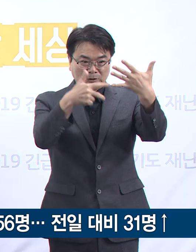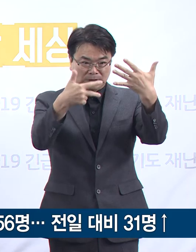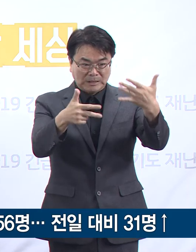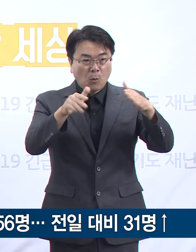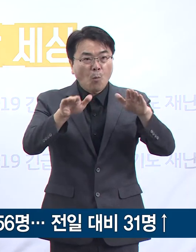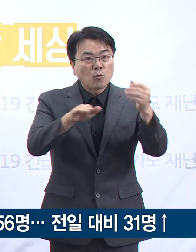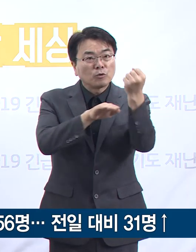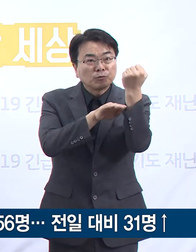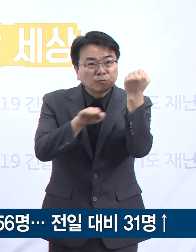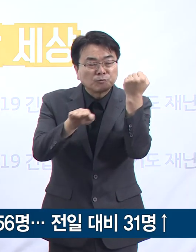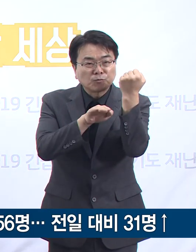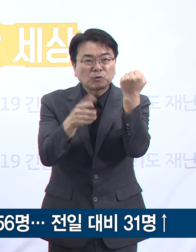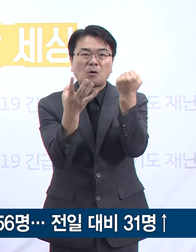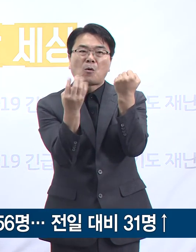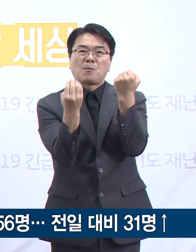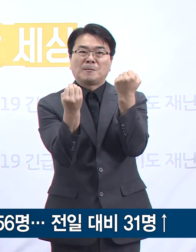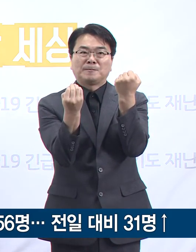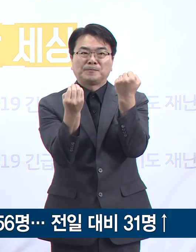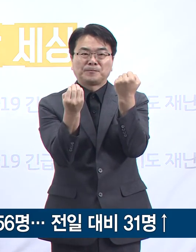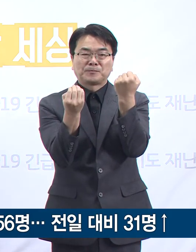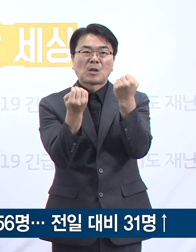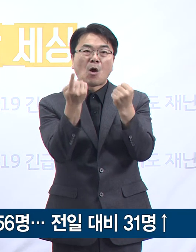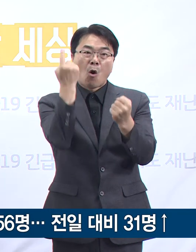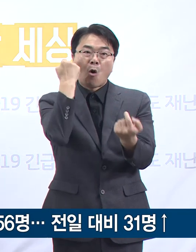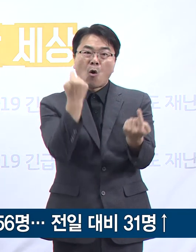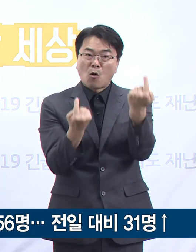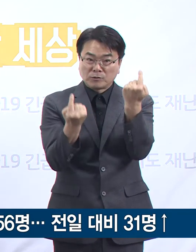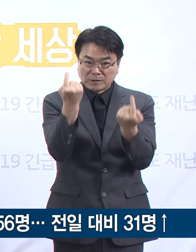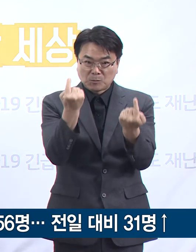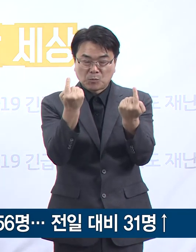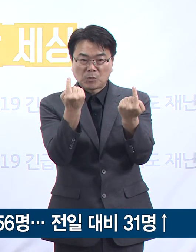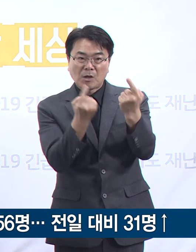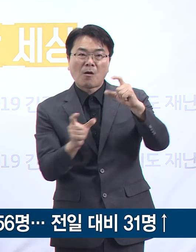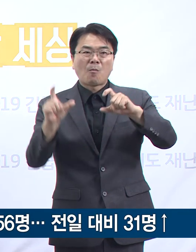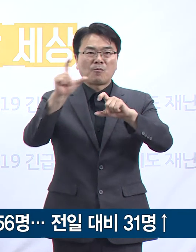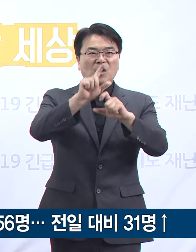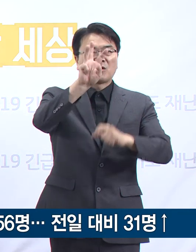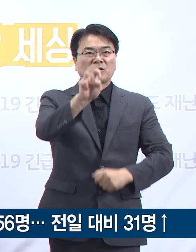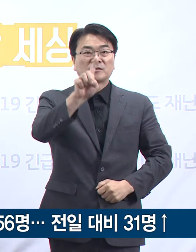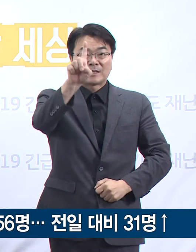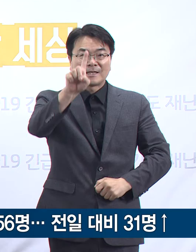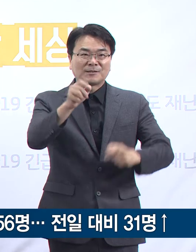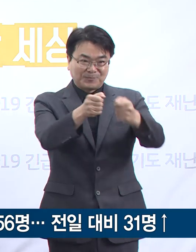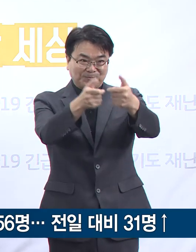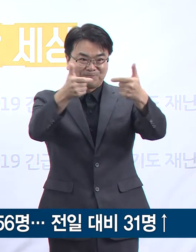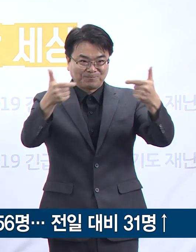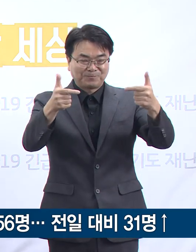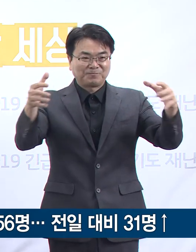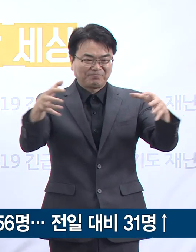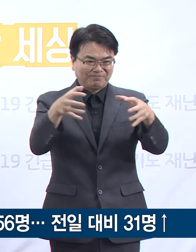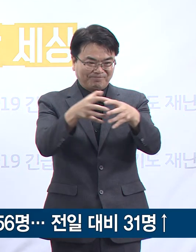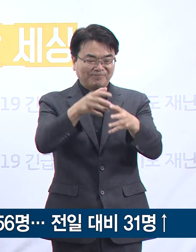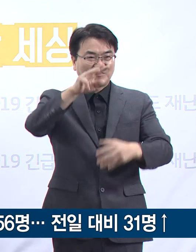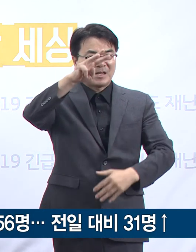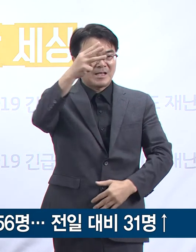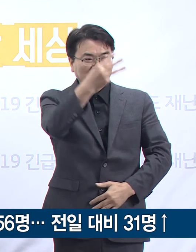기준 경기도의 확진자 수는 전일 오전 0시 대비 31명이 증가한 총 3